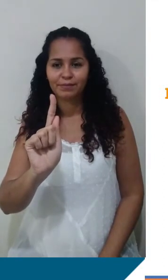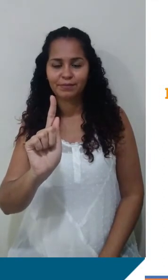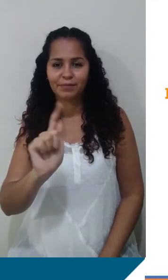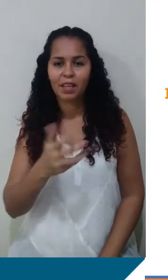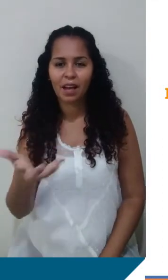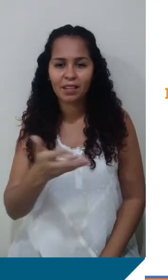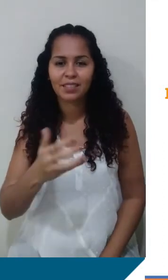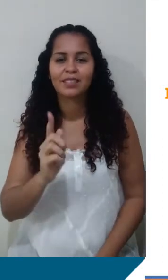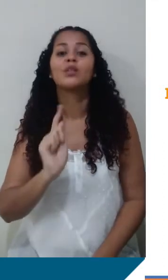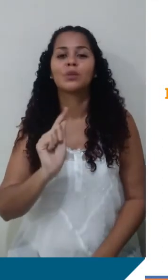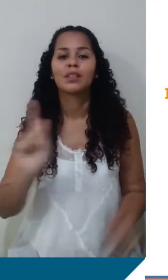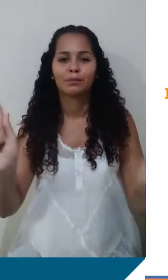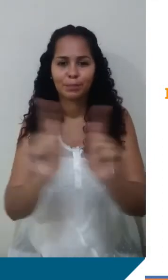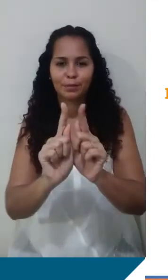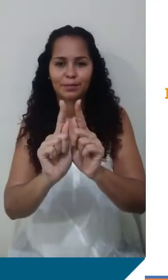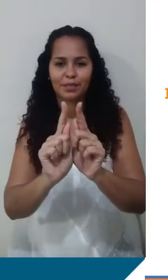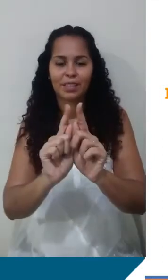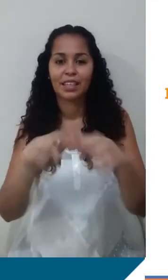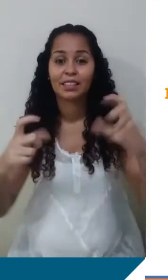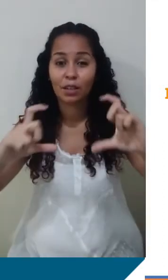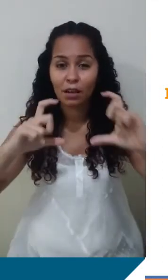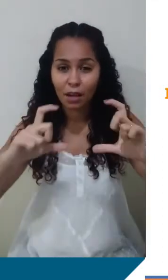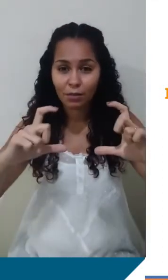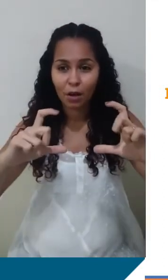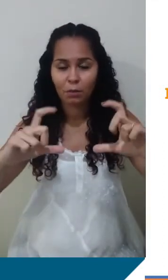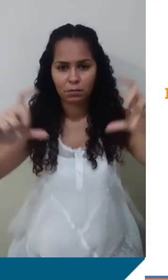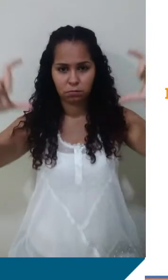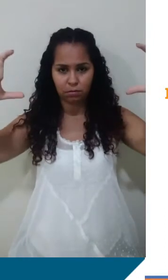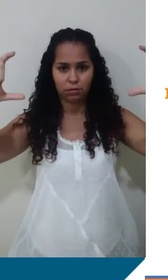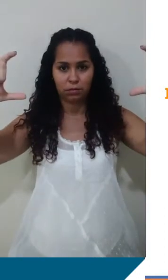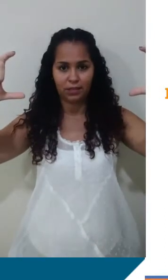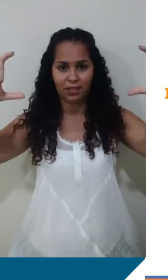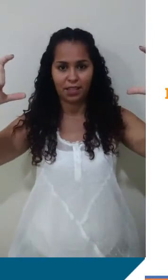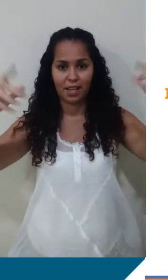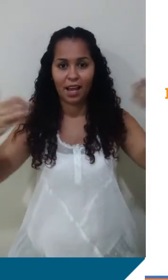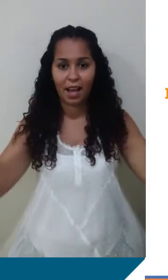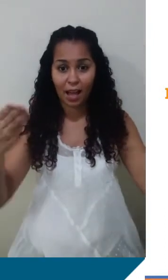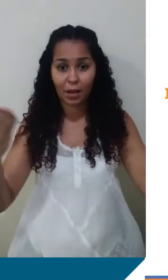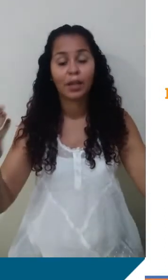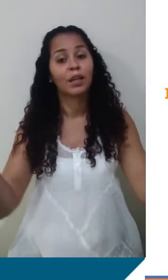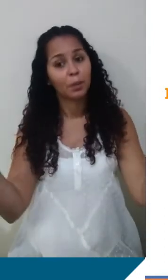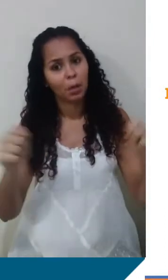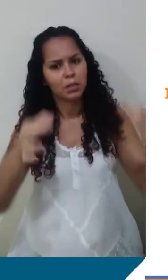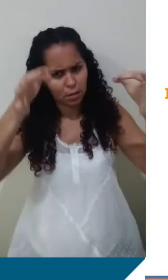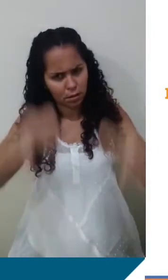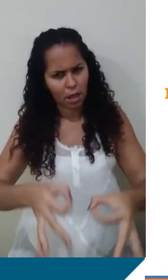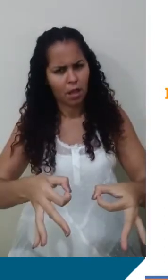Aceleração da gravidade. Então, essa fórmula estendida que a gente tem, grande, ela é a fórmula correta, ela tá super